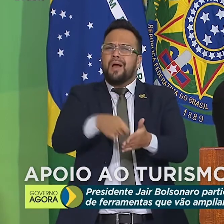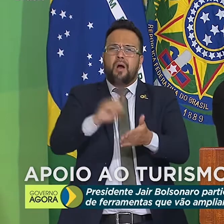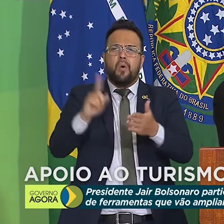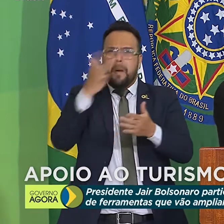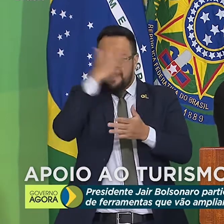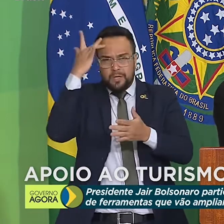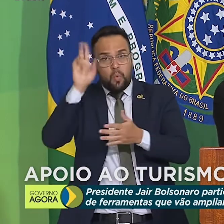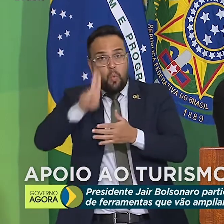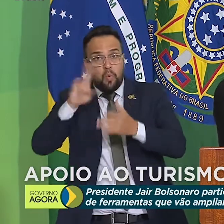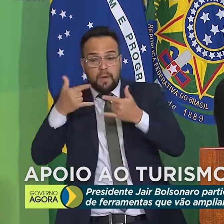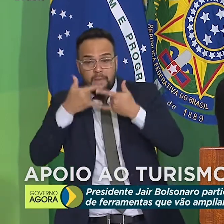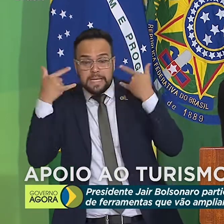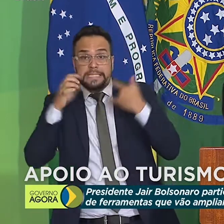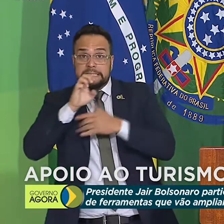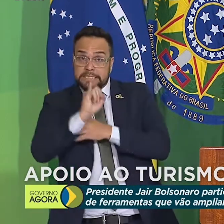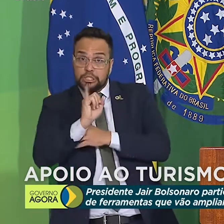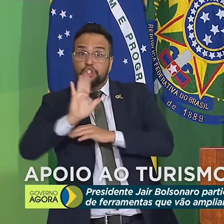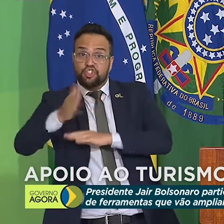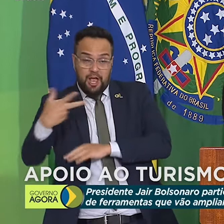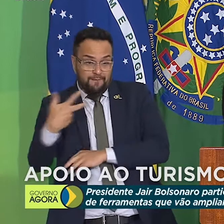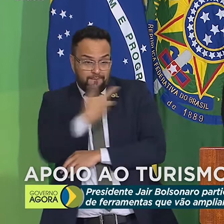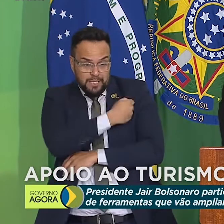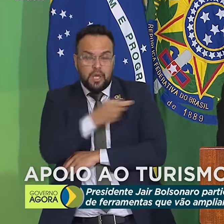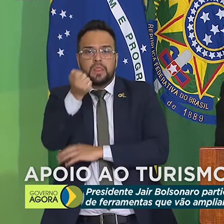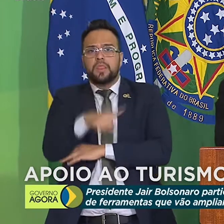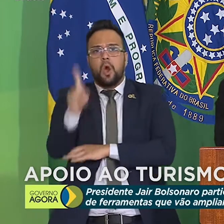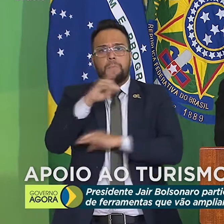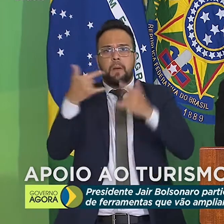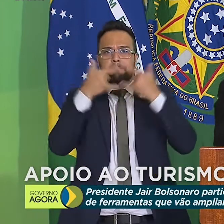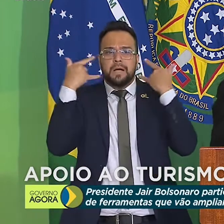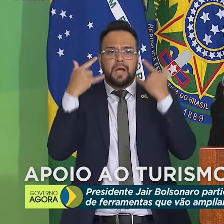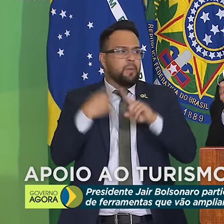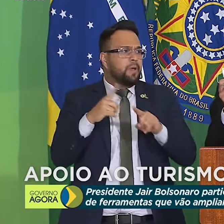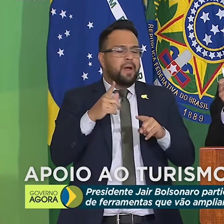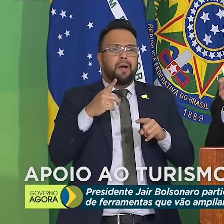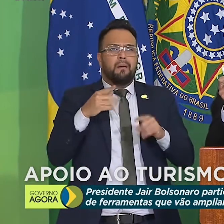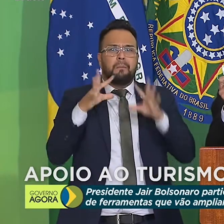que estejam vacinados ou que já foram contaminados, para tirar esse